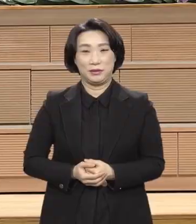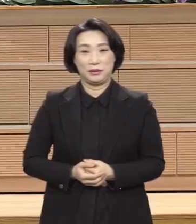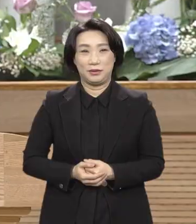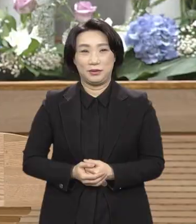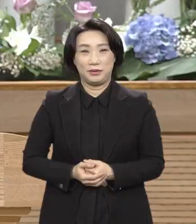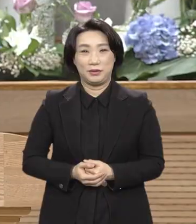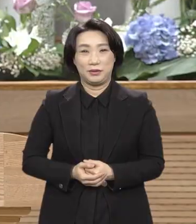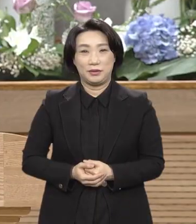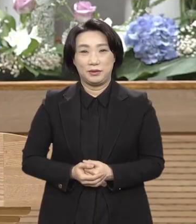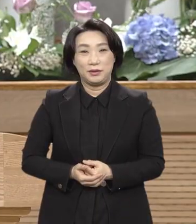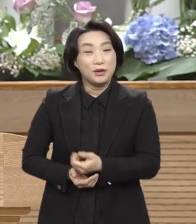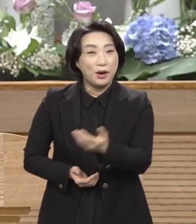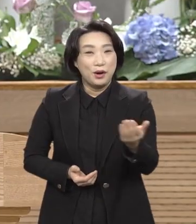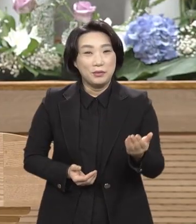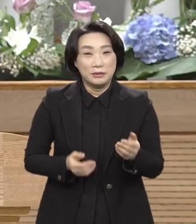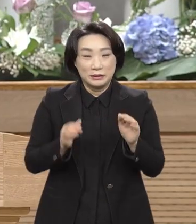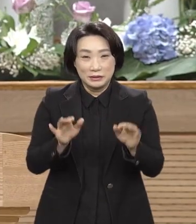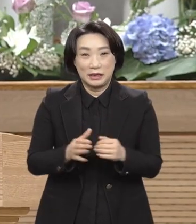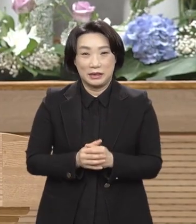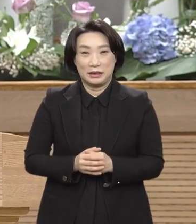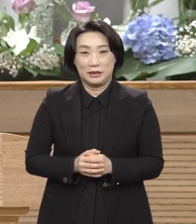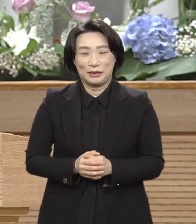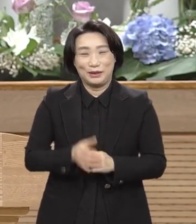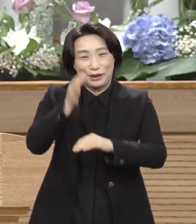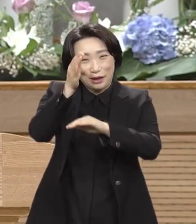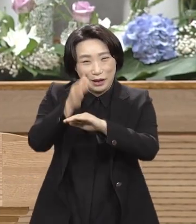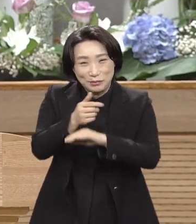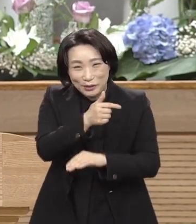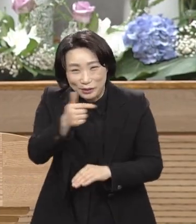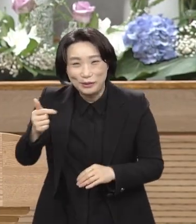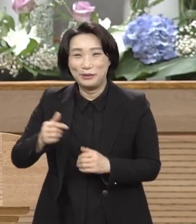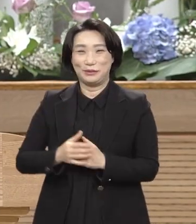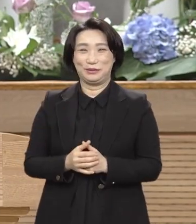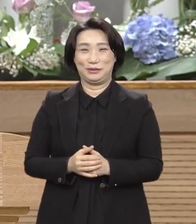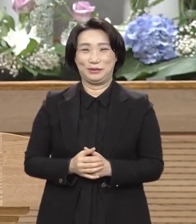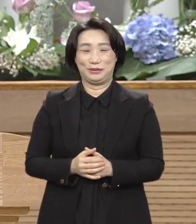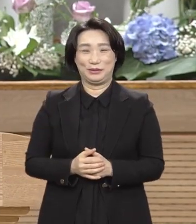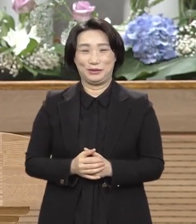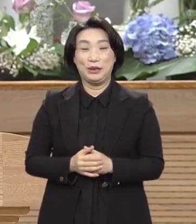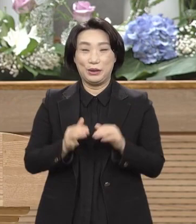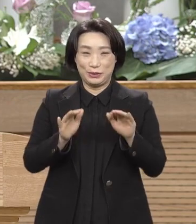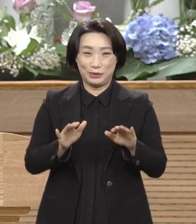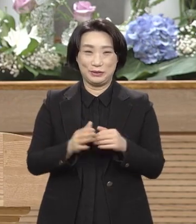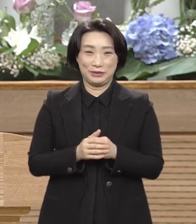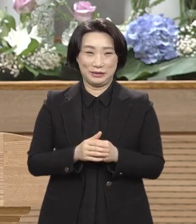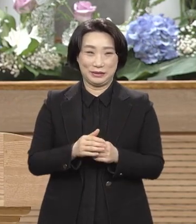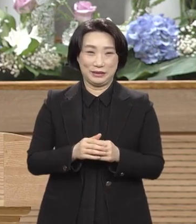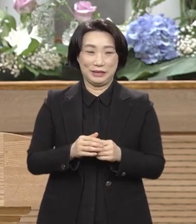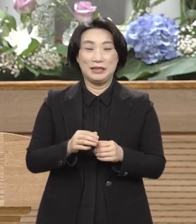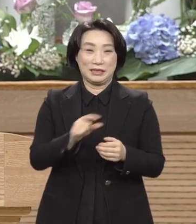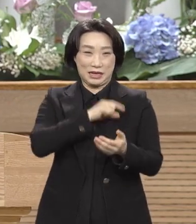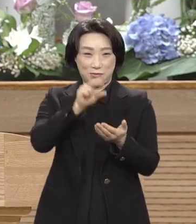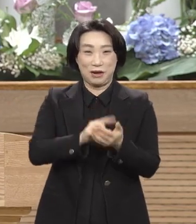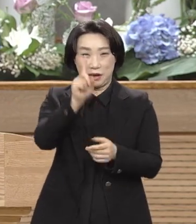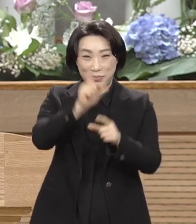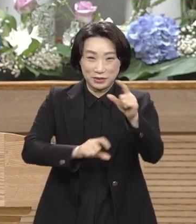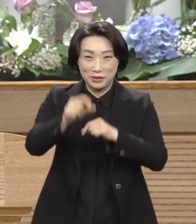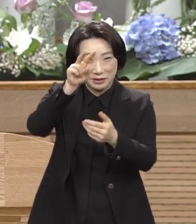군님 얼마나 감사해요. 오늘 제목을 다시 한번 읽습니다. 시작.